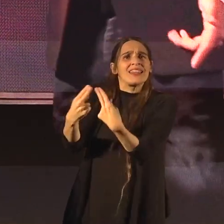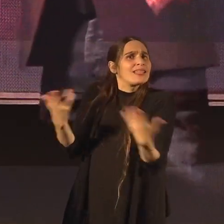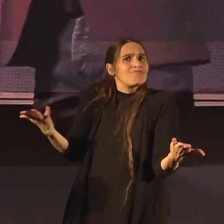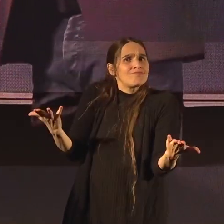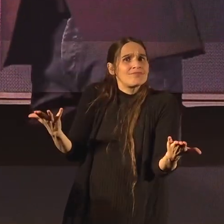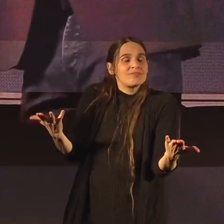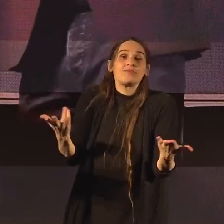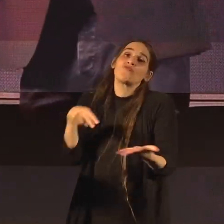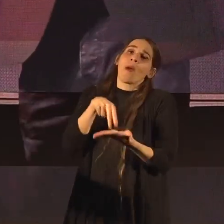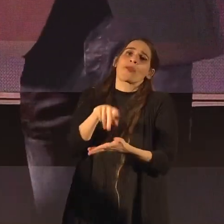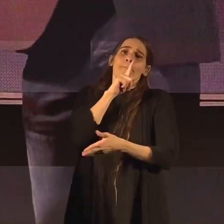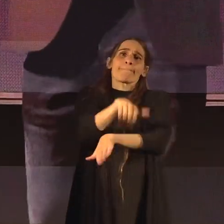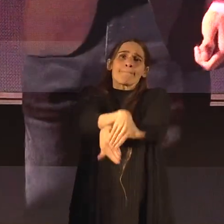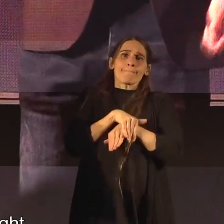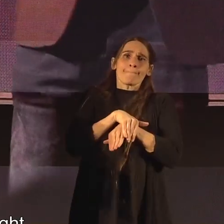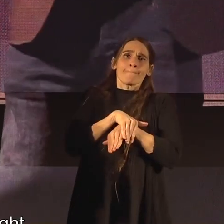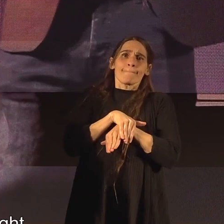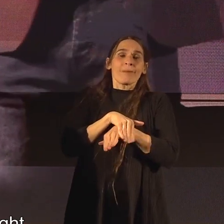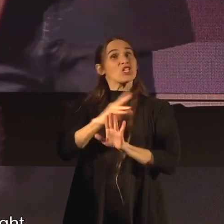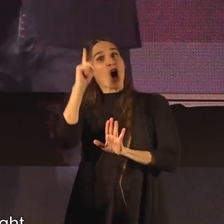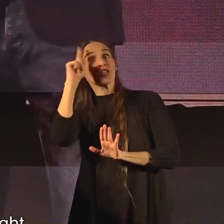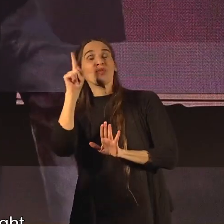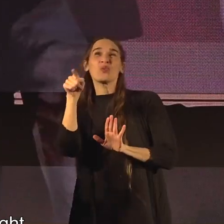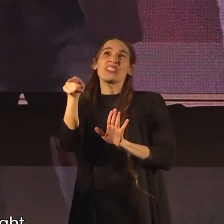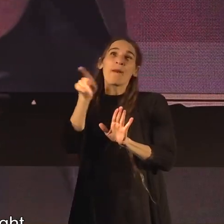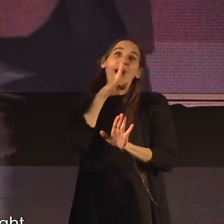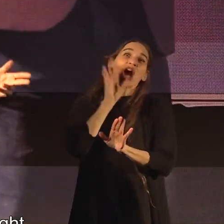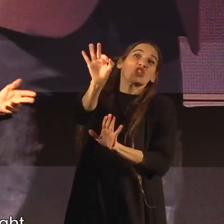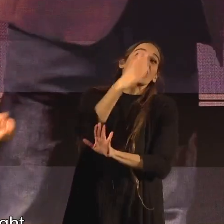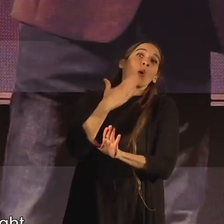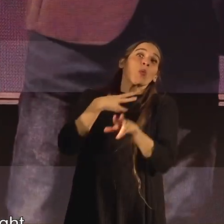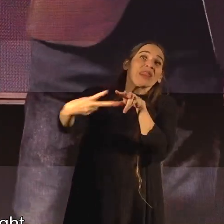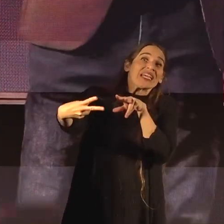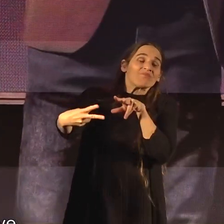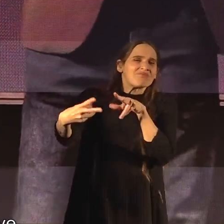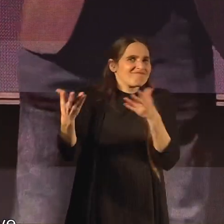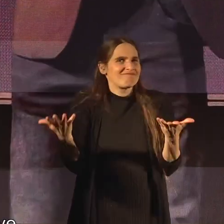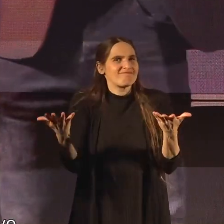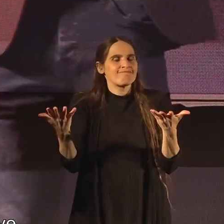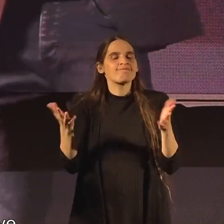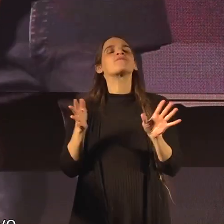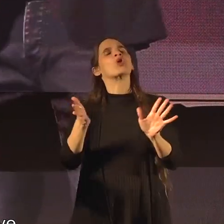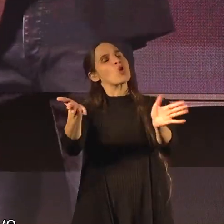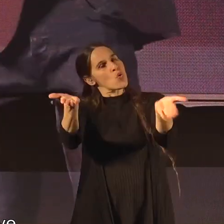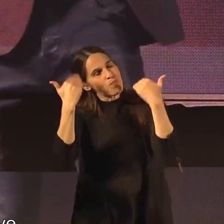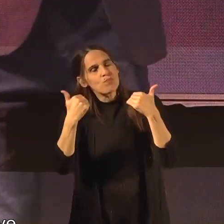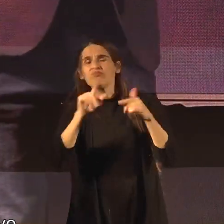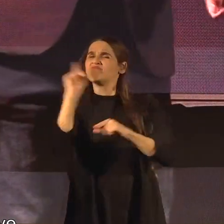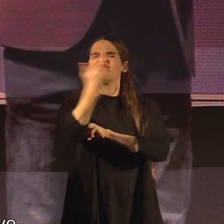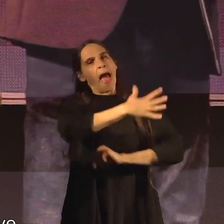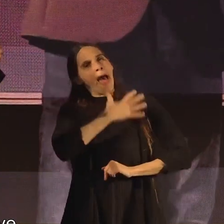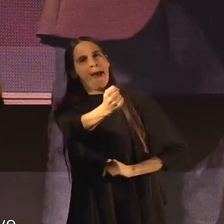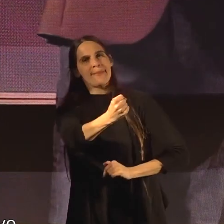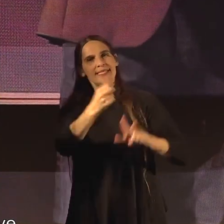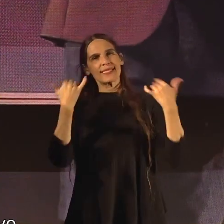שעמדנו מנגד שחשבנו שזאת בכלל בעיה של יהודים בואו נהיה אמיצים